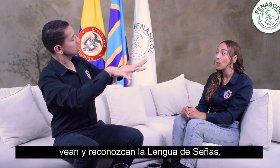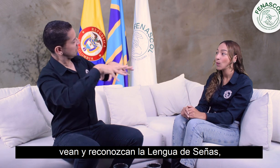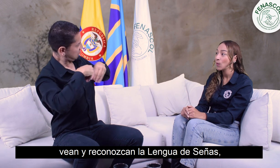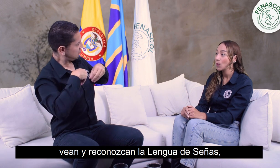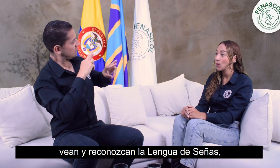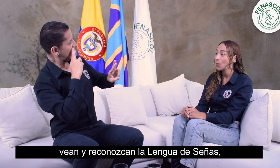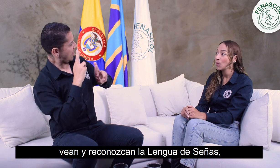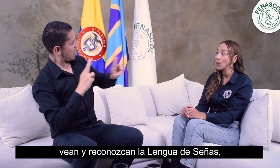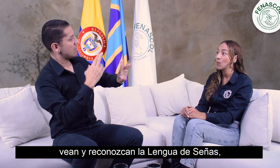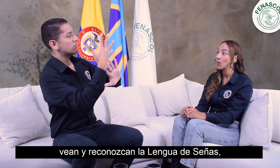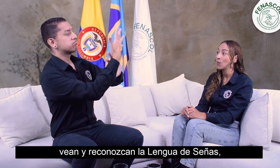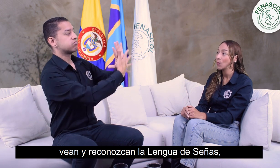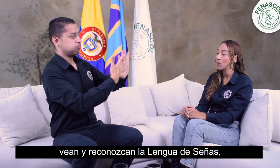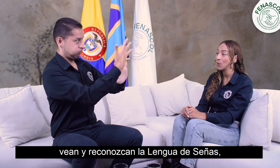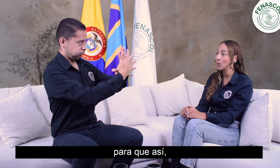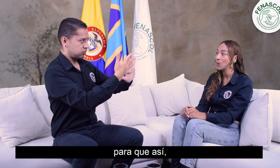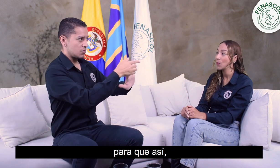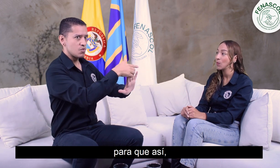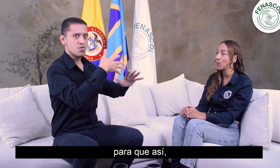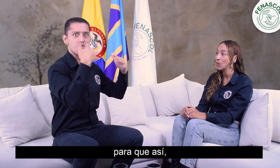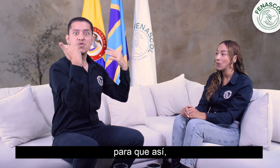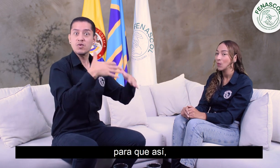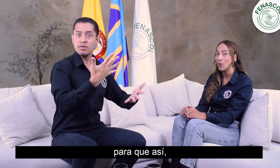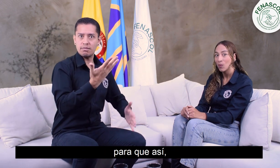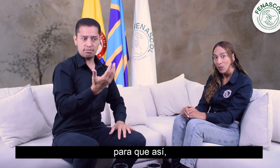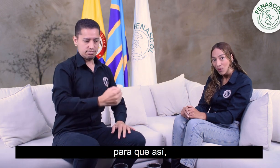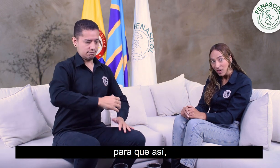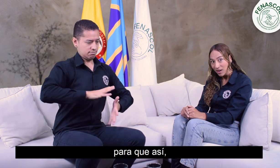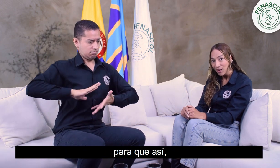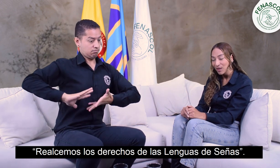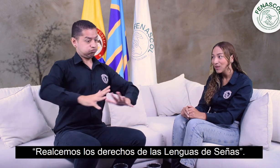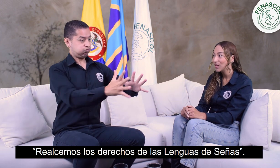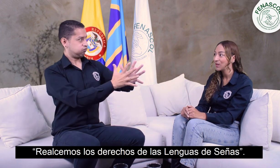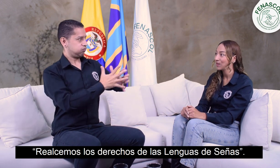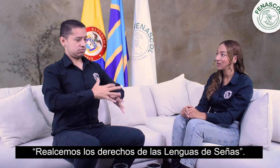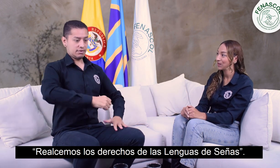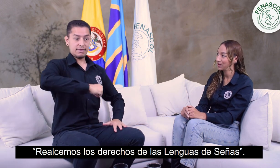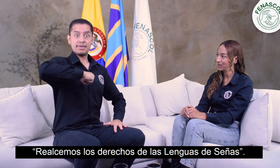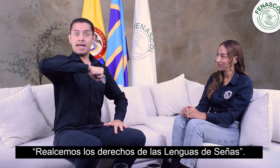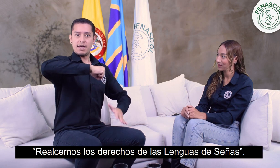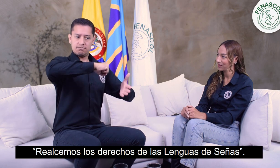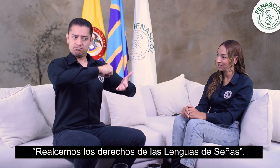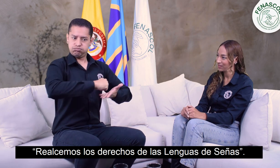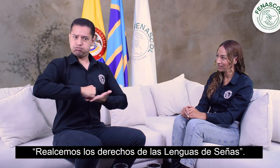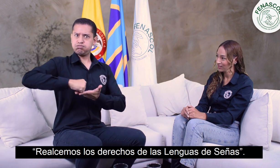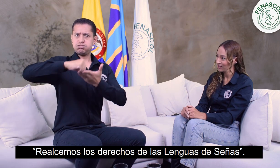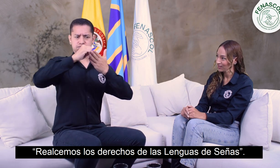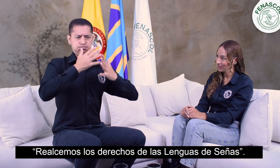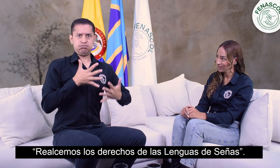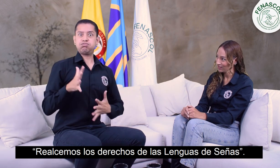de señas, para que así, realcemos los derechos de las lenguas de señas.